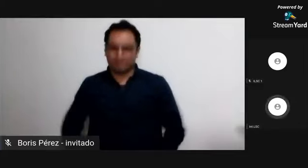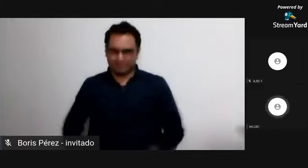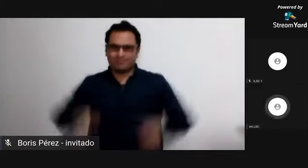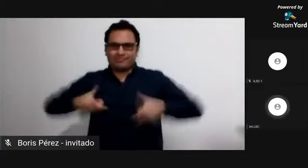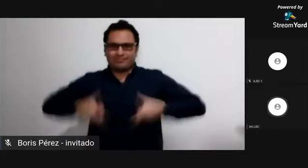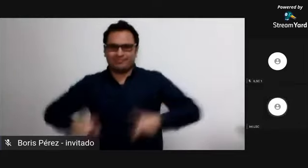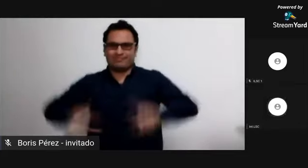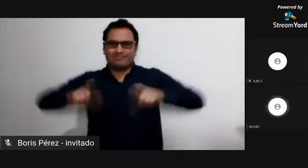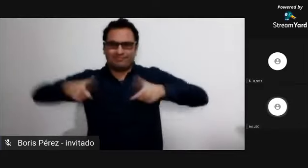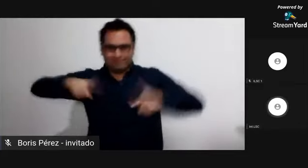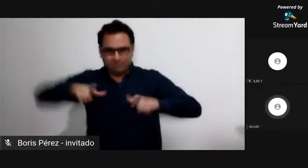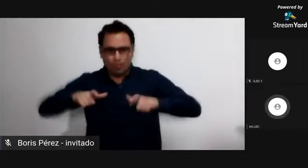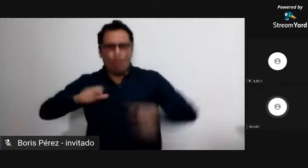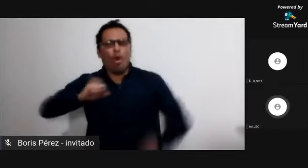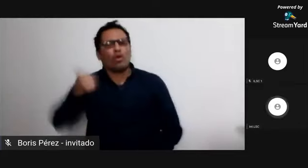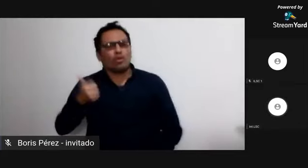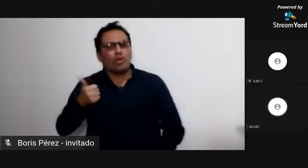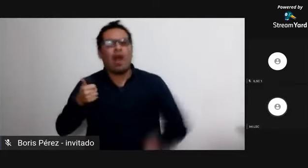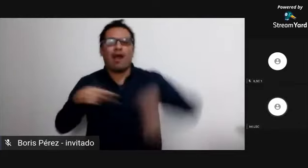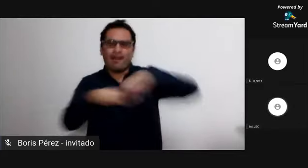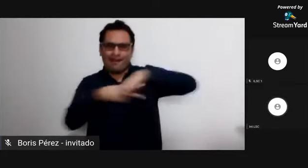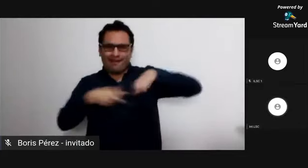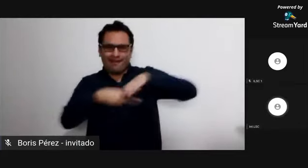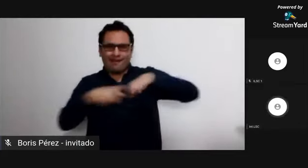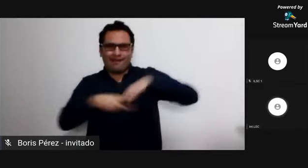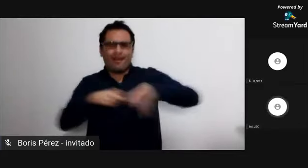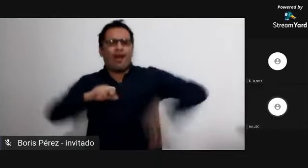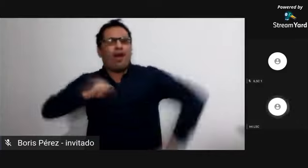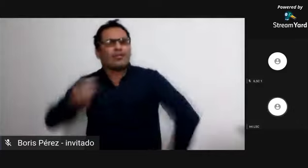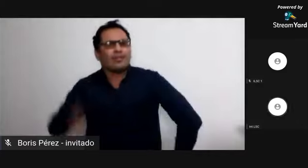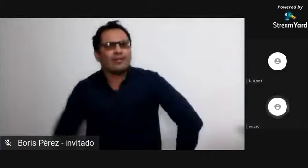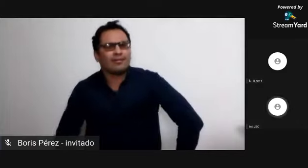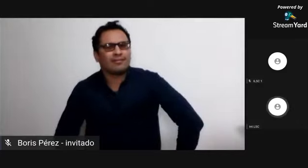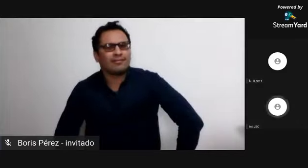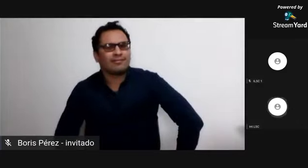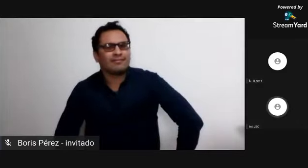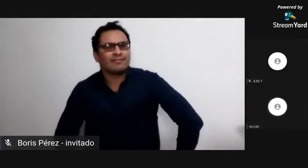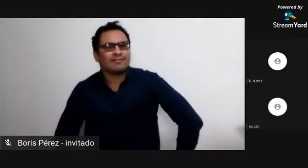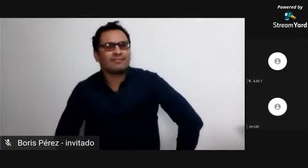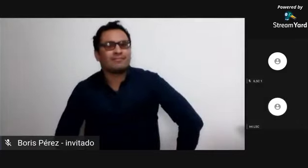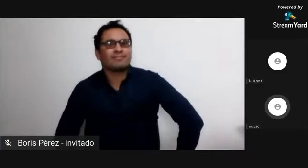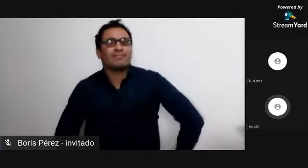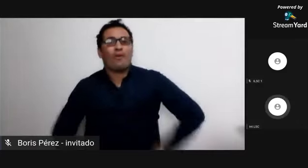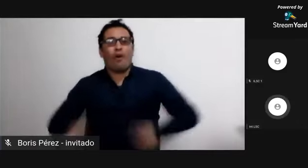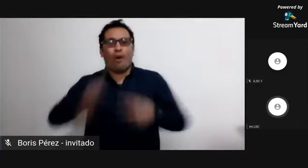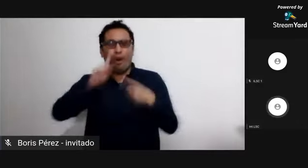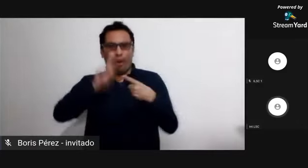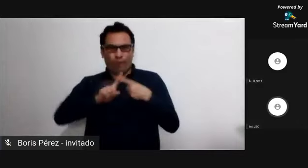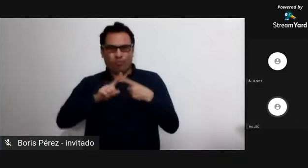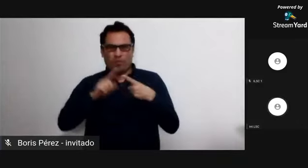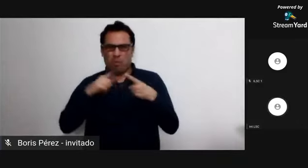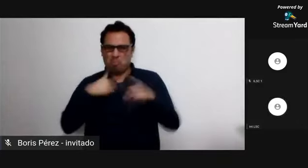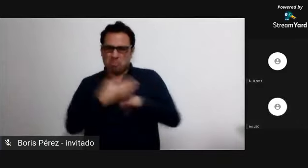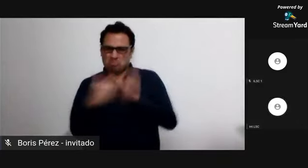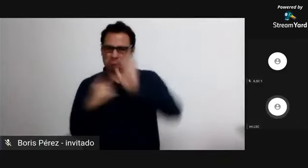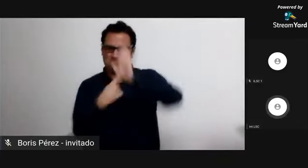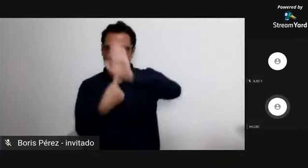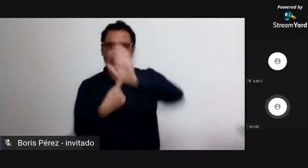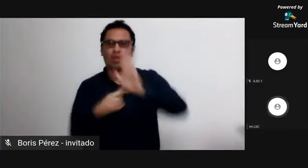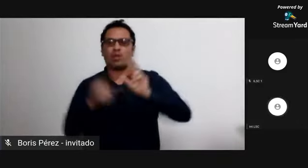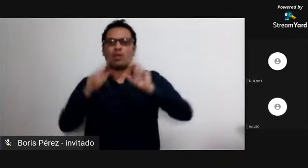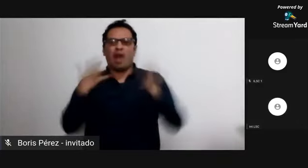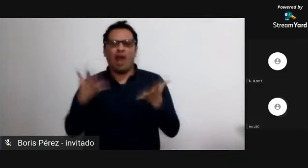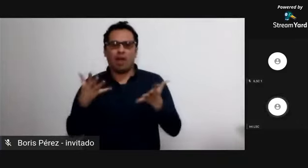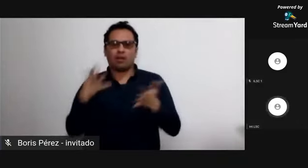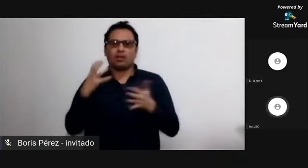que llegó aquí a américa en su momento se dedicaba principalmente a la extracción de